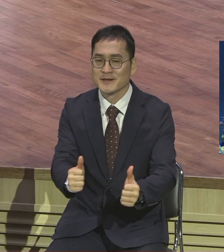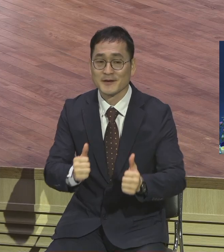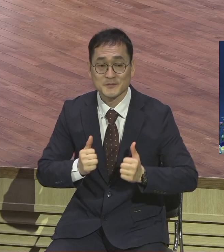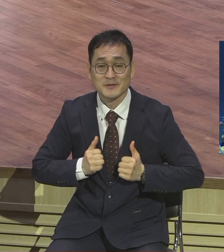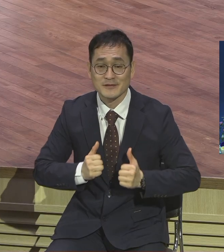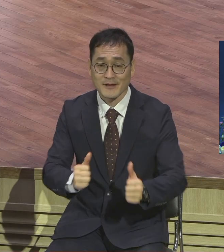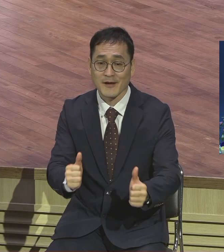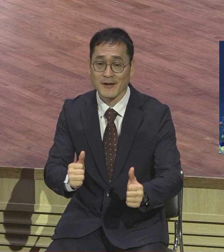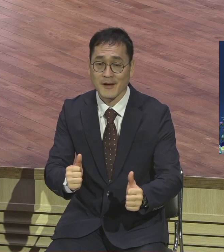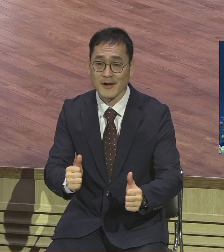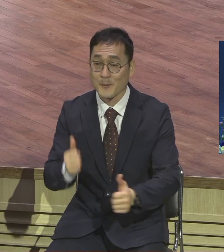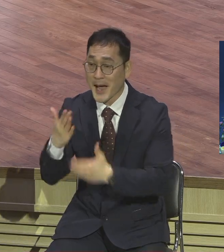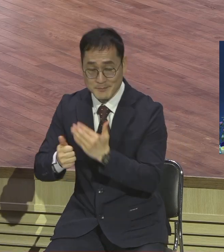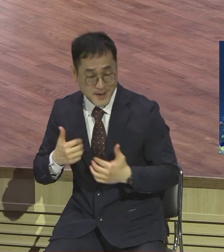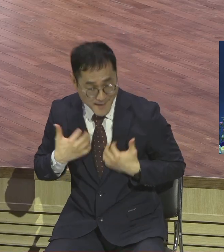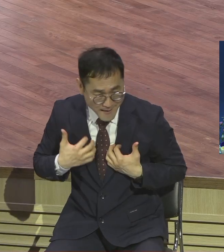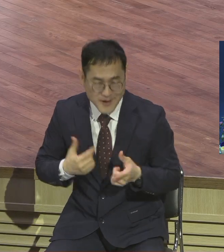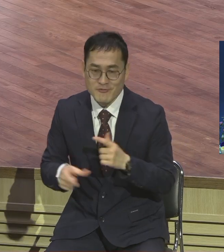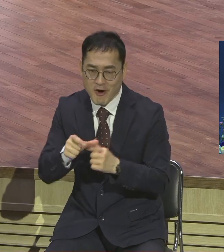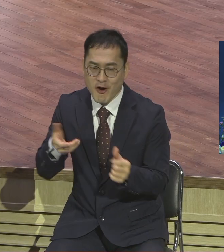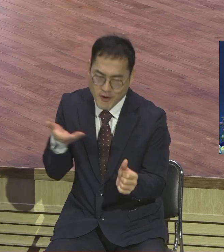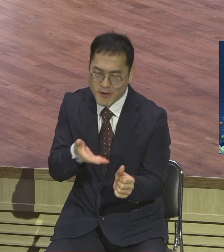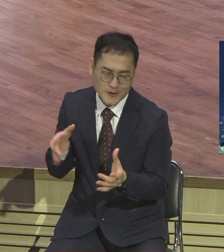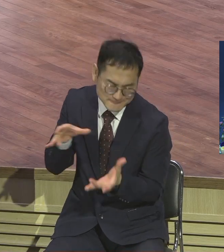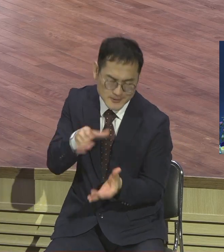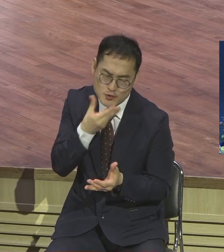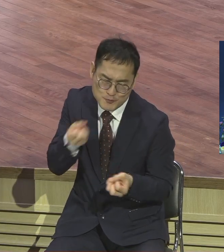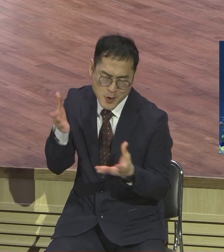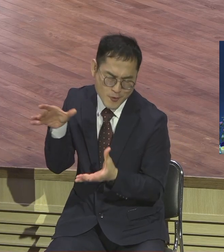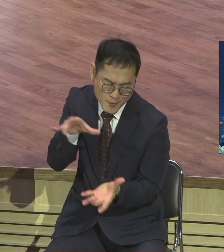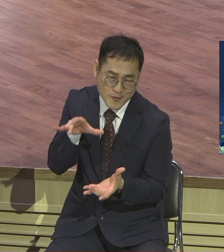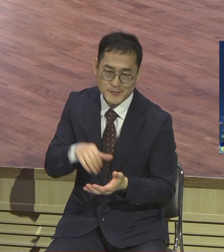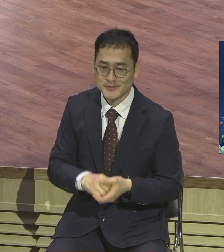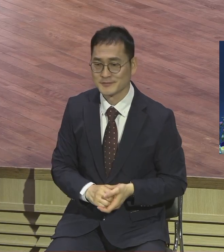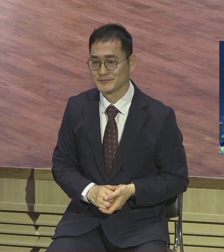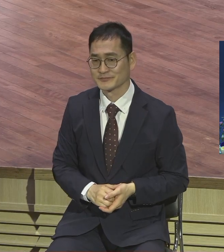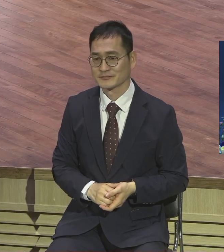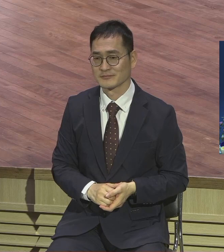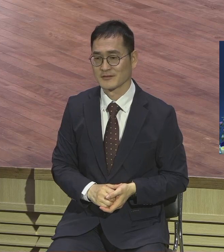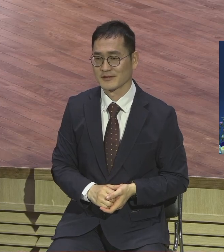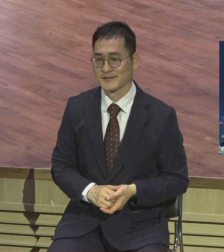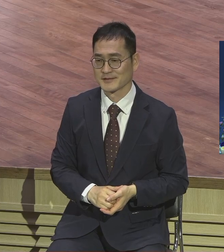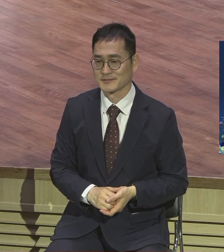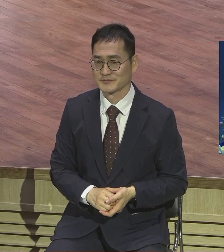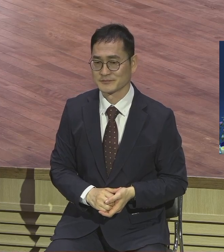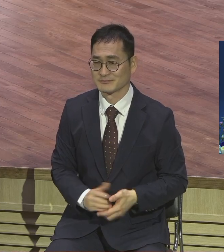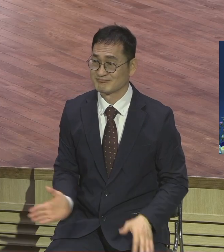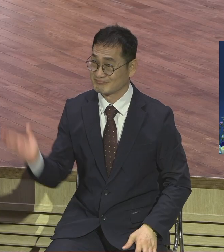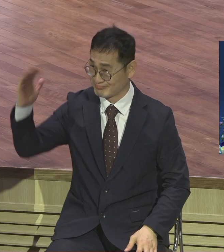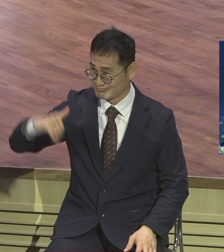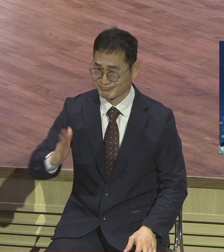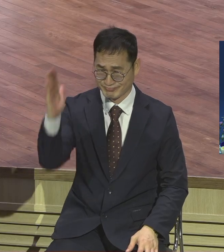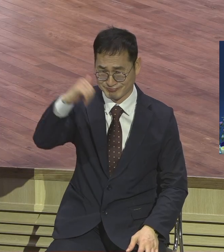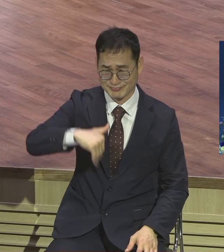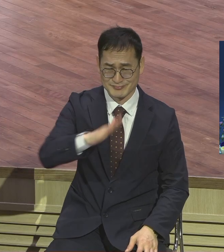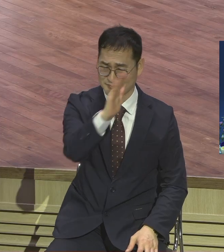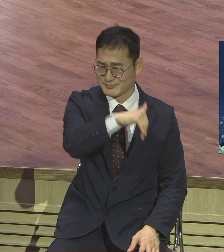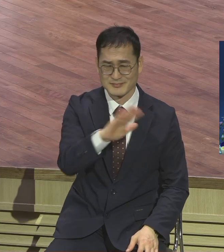그래야 또 할 거 아닙니까 드린대로 엔꼬되었다 드린대로 없어졌다 그럼 어떻게 할 거예요 하나님이 막 내